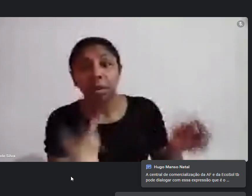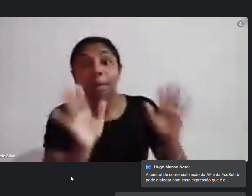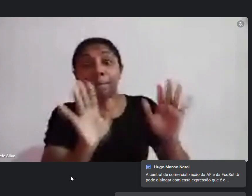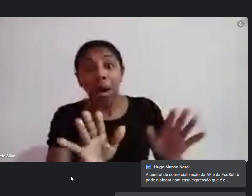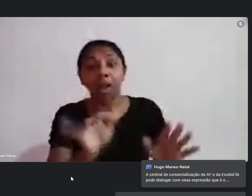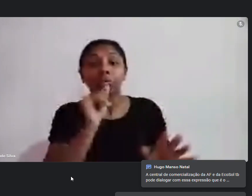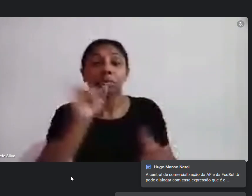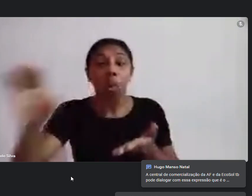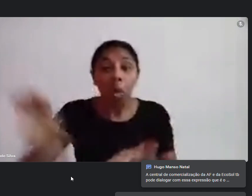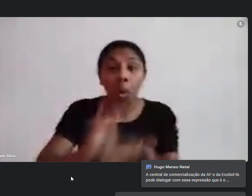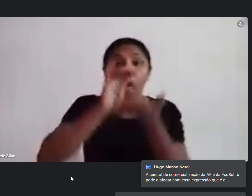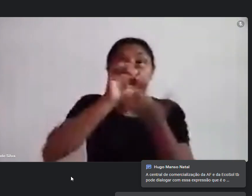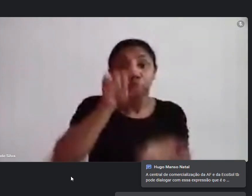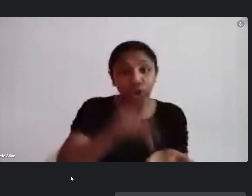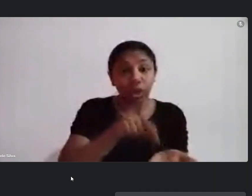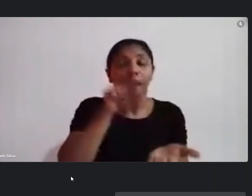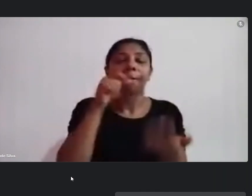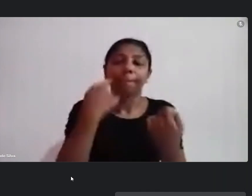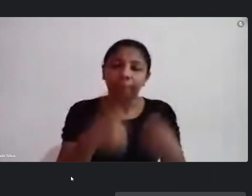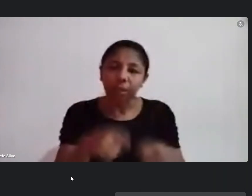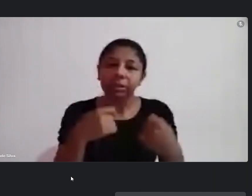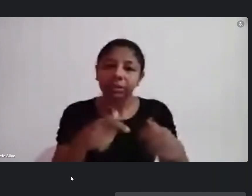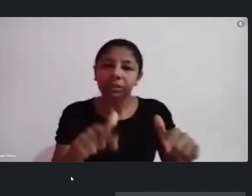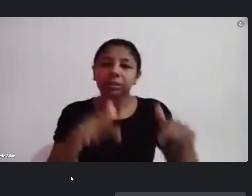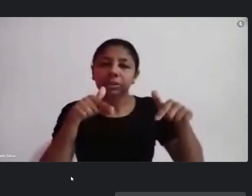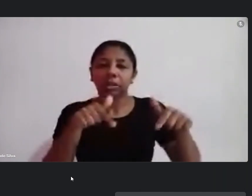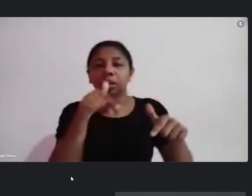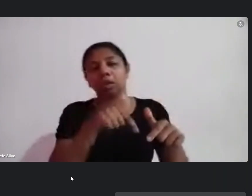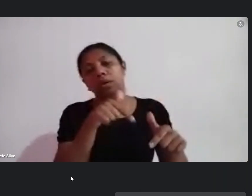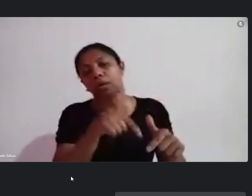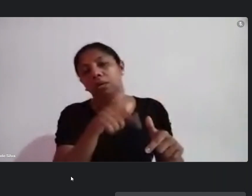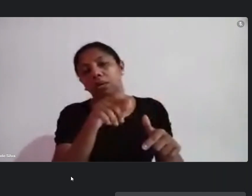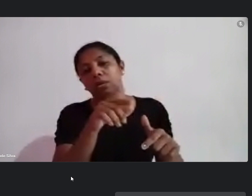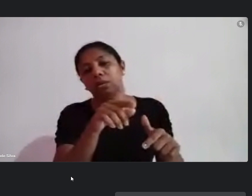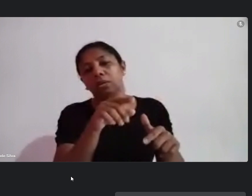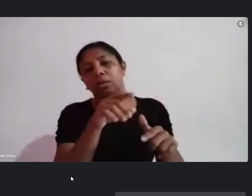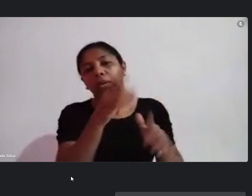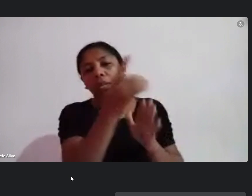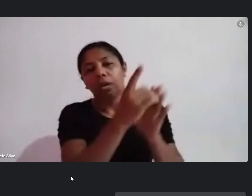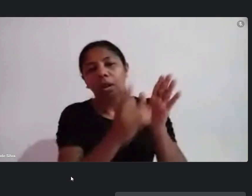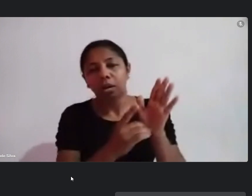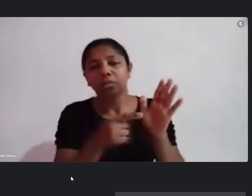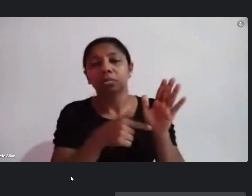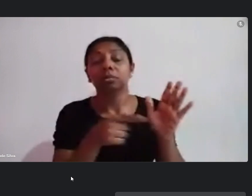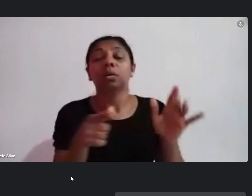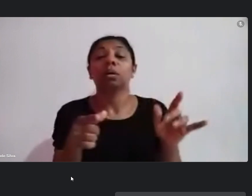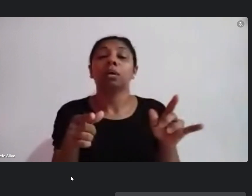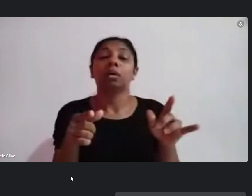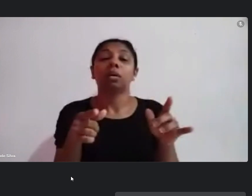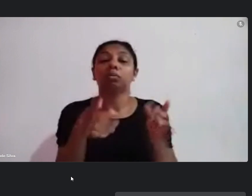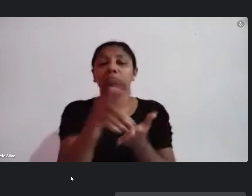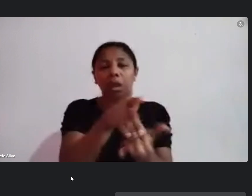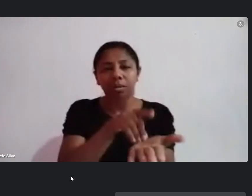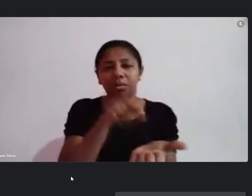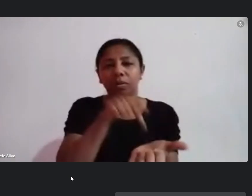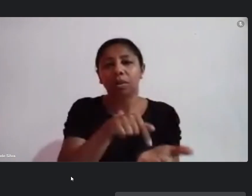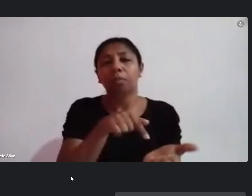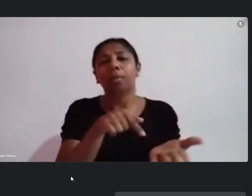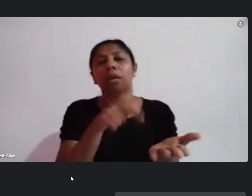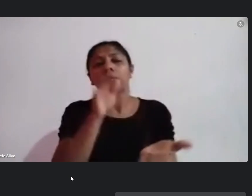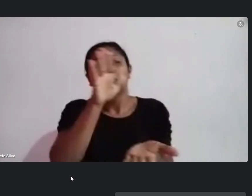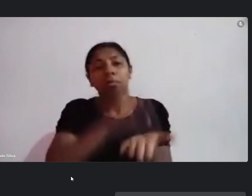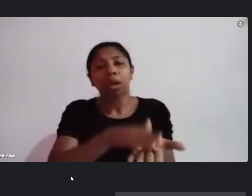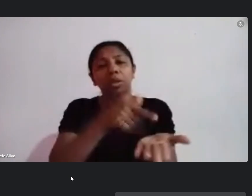algumas dessas certidões e declarações assim como a prestação de contas se transforma em uma coisa mais simples isso também é a gente